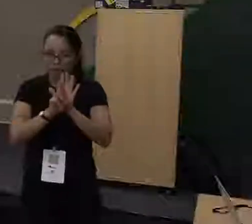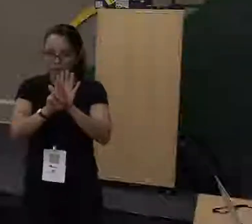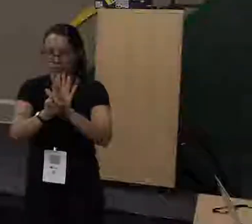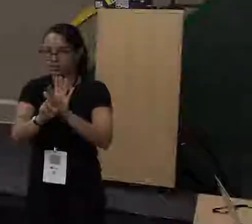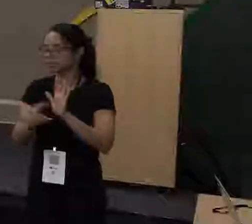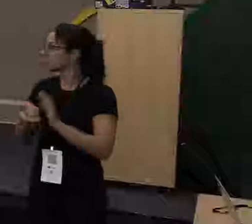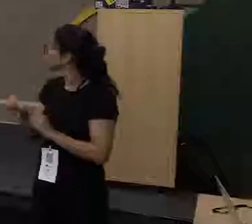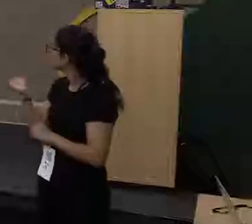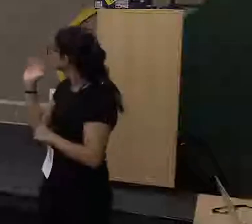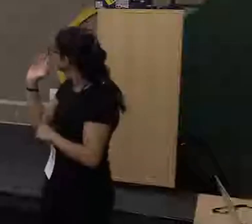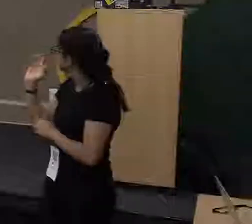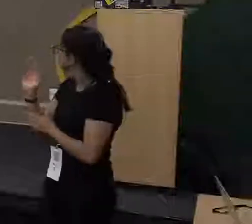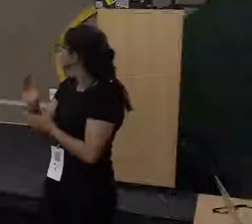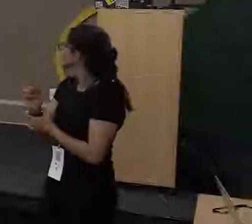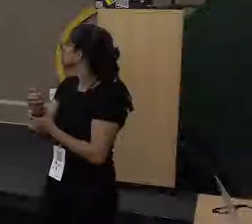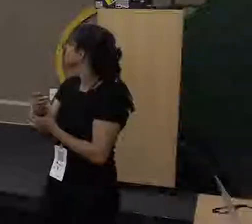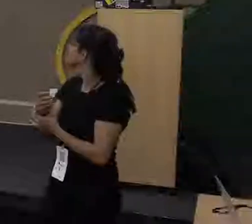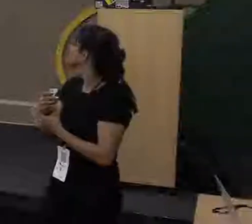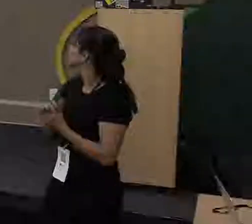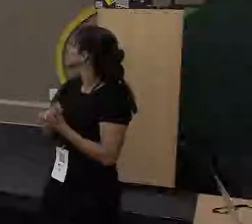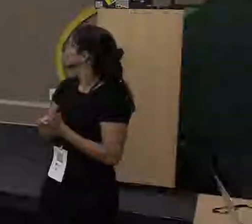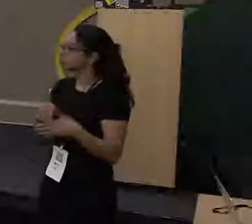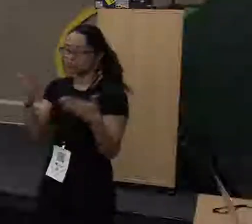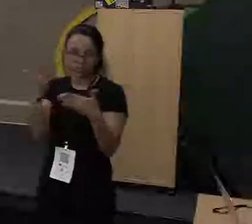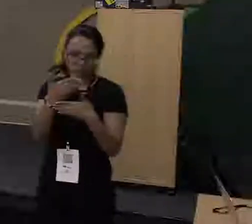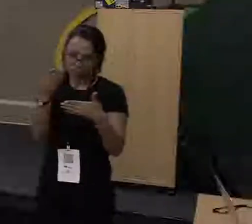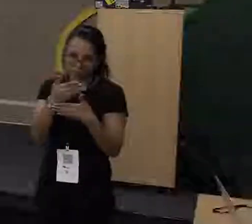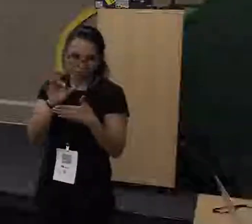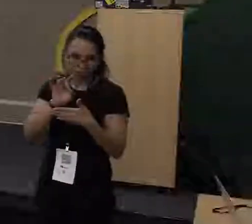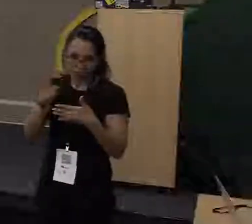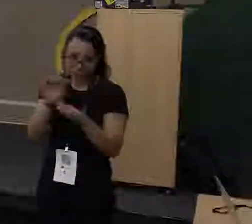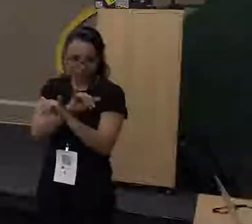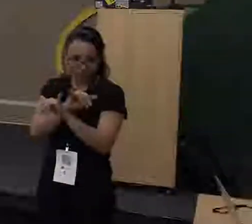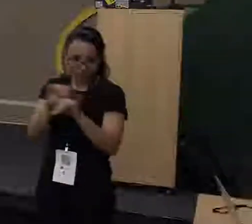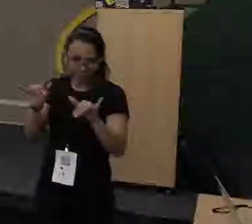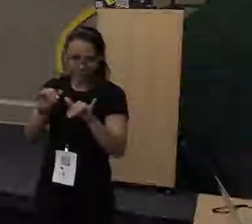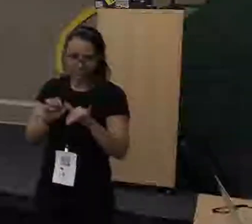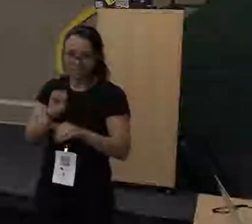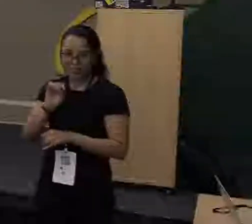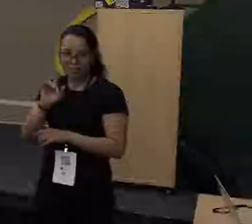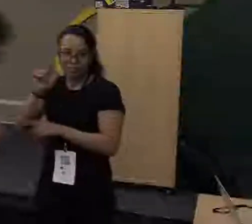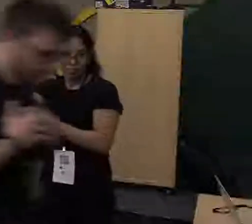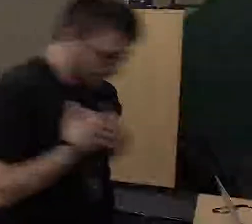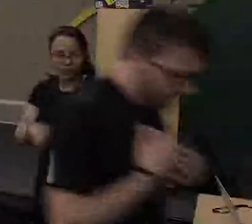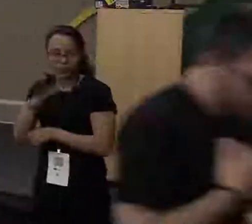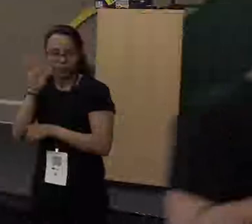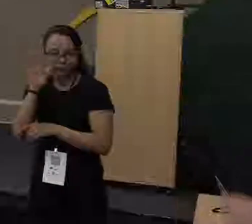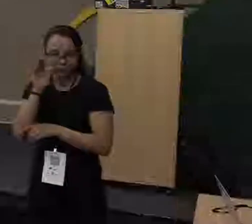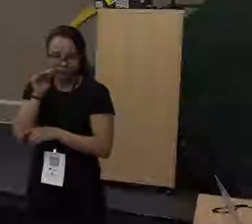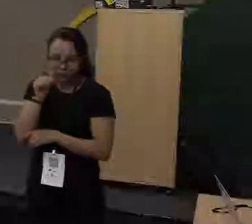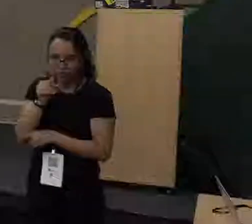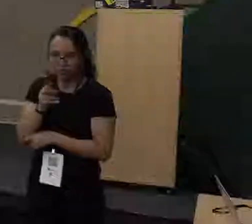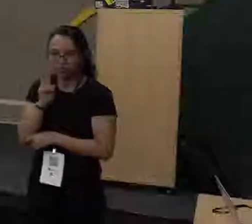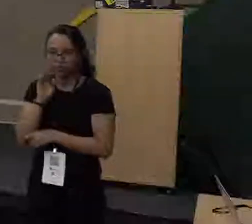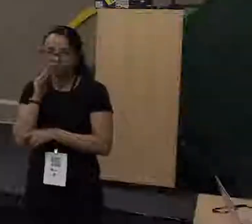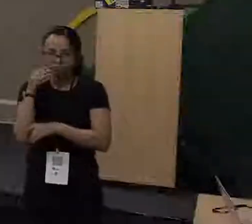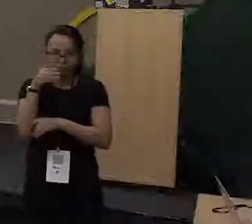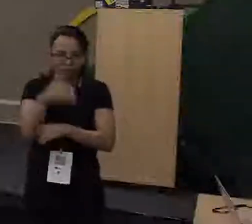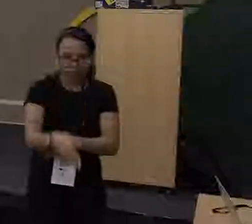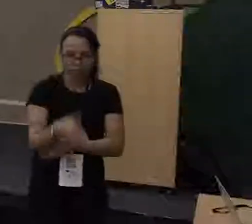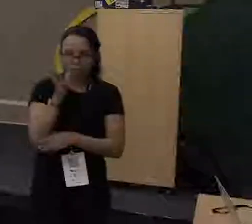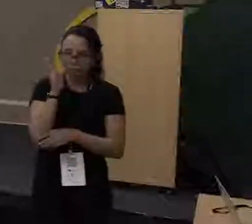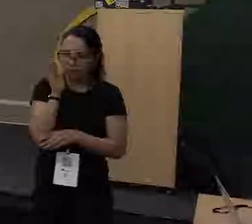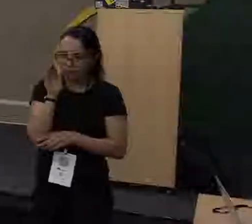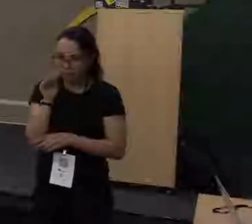jabazinhos rápidos aqui, vai ficar só no slide mesmo, para quem for consultar depois, então vão lá conhecer a comunidade do Trend Center, é muito legal.